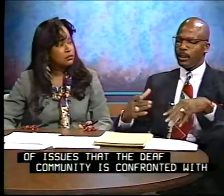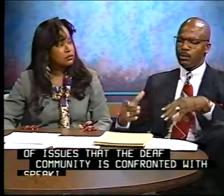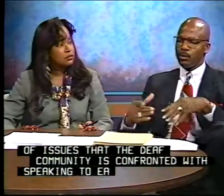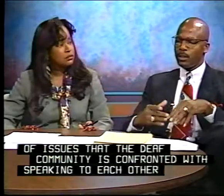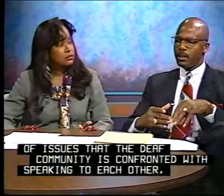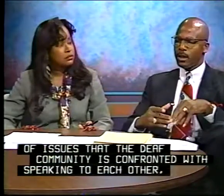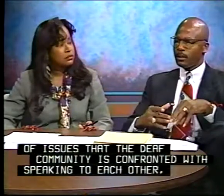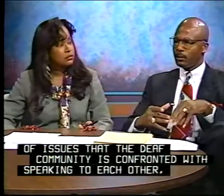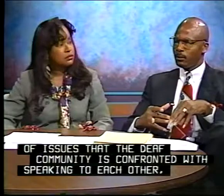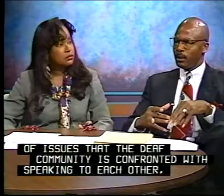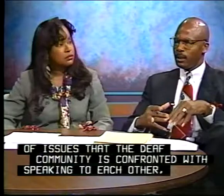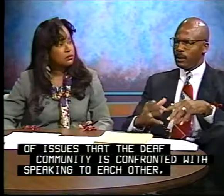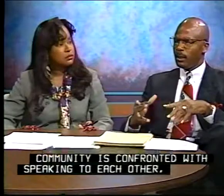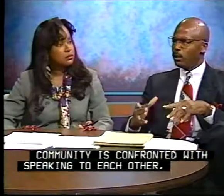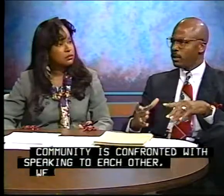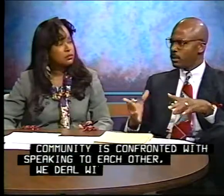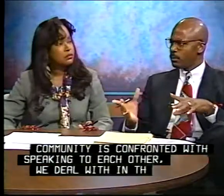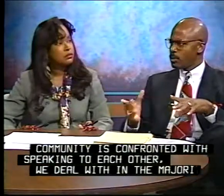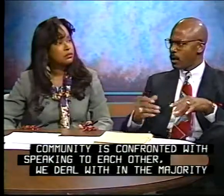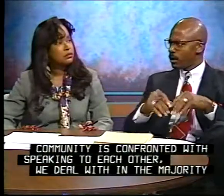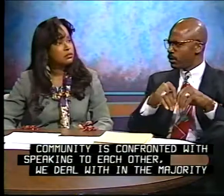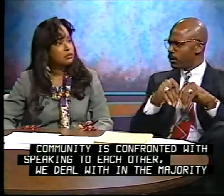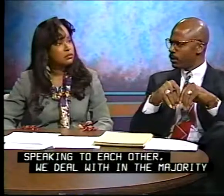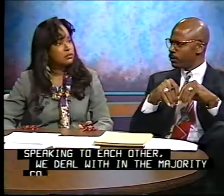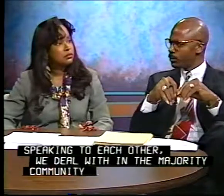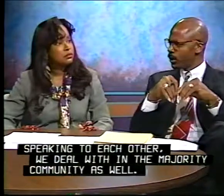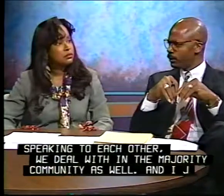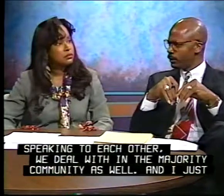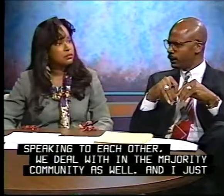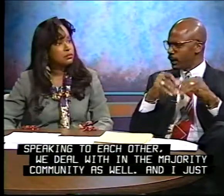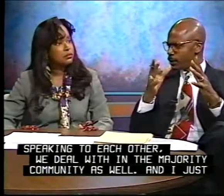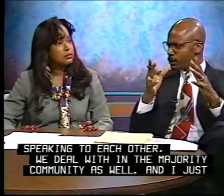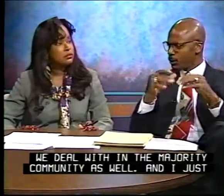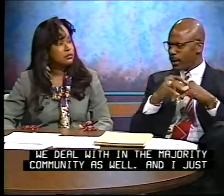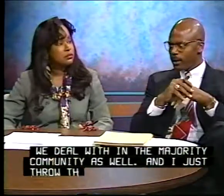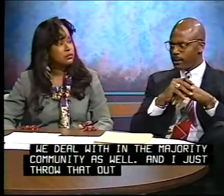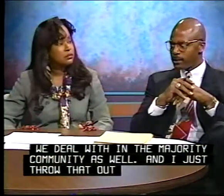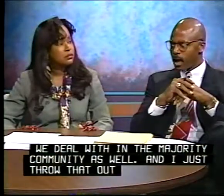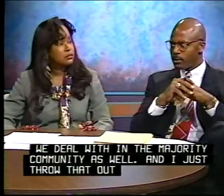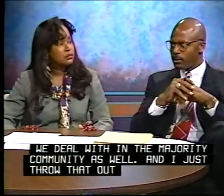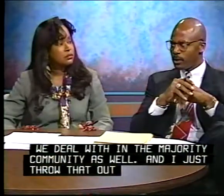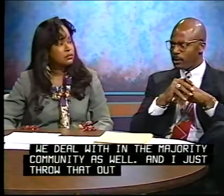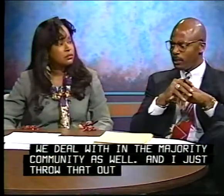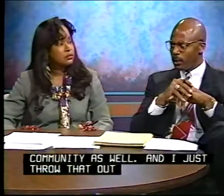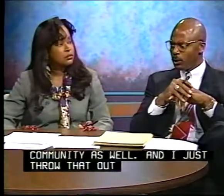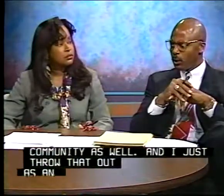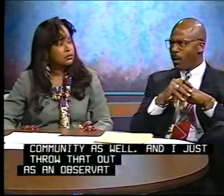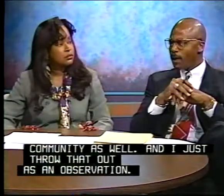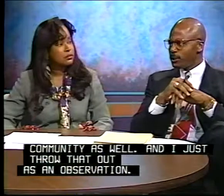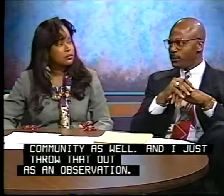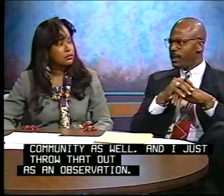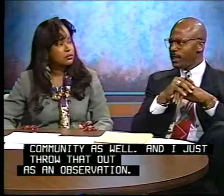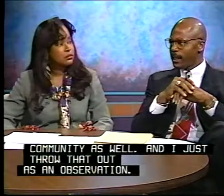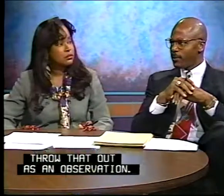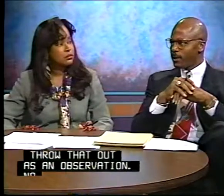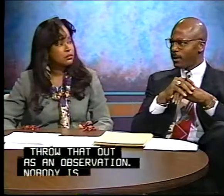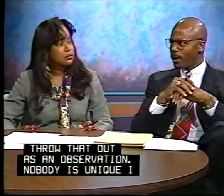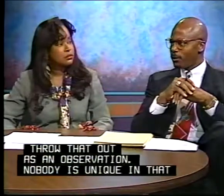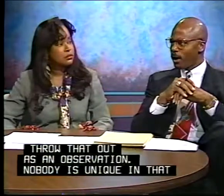to each other, we deal with within the majority community as well. And I just throw that out as an observation. Nobody is unique in that regard. We all